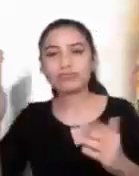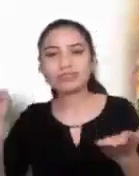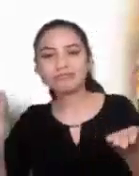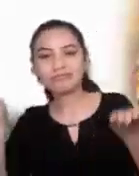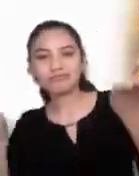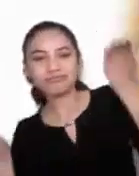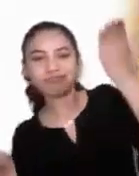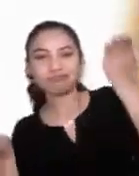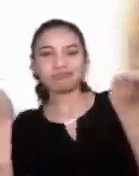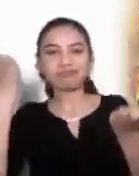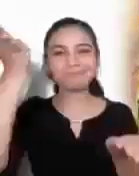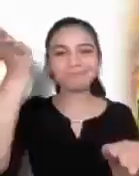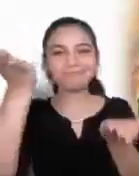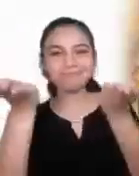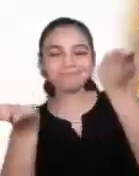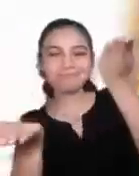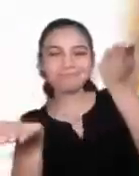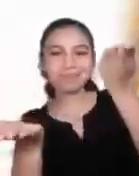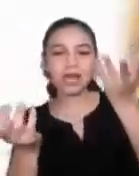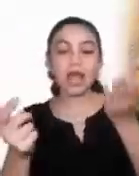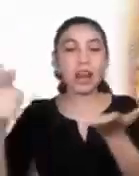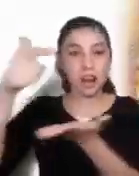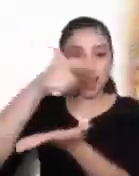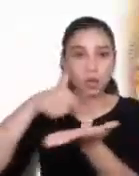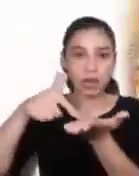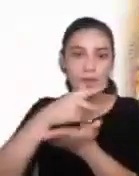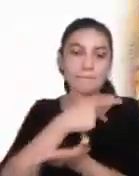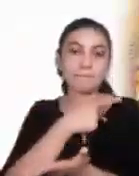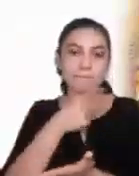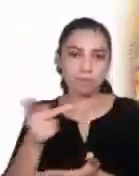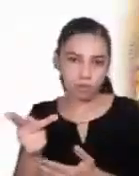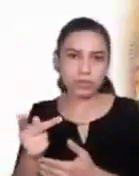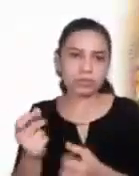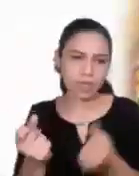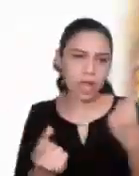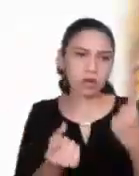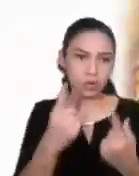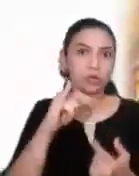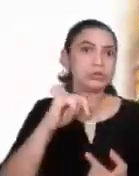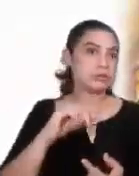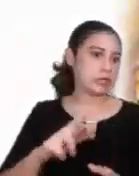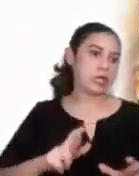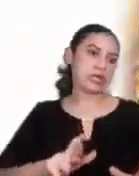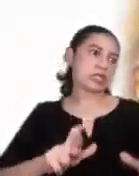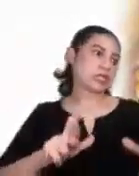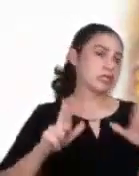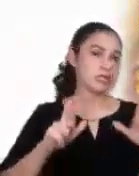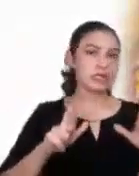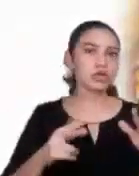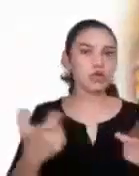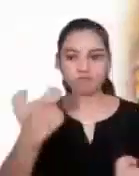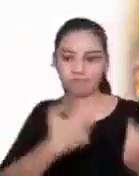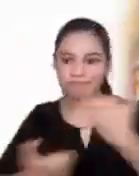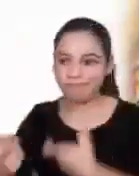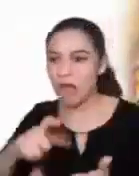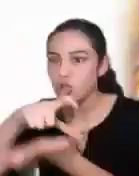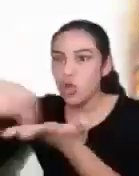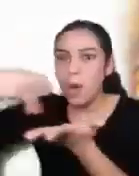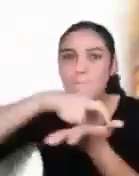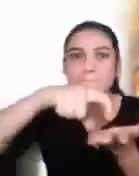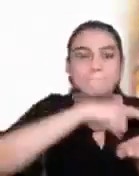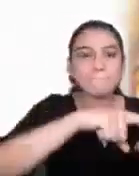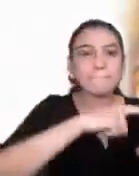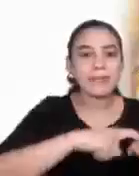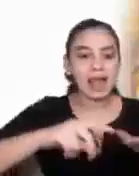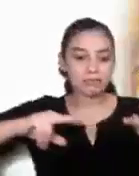desigualdades. En las zonas más pobres, algunos gozan de un tipo de superdesarrollo, derrachador y